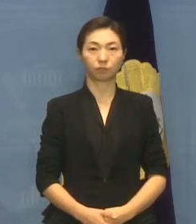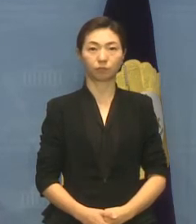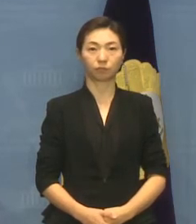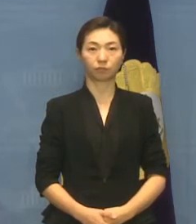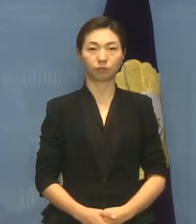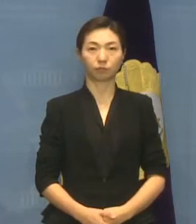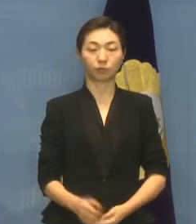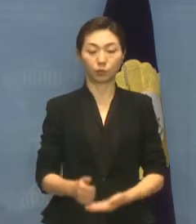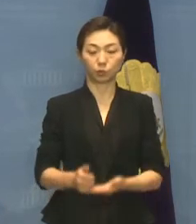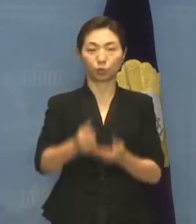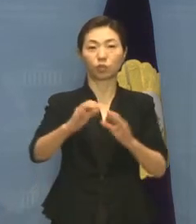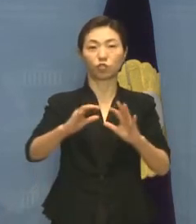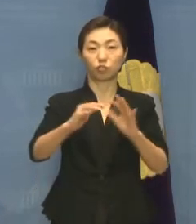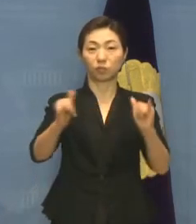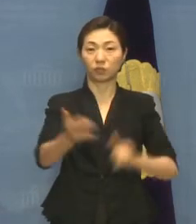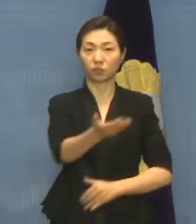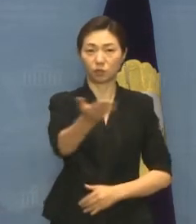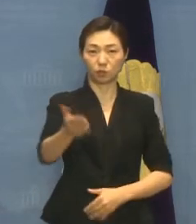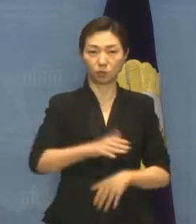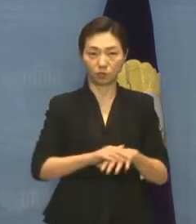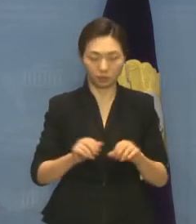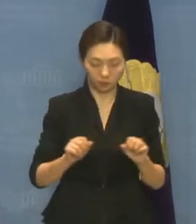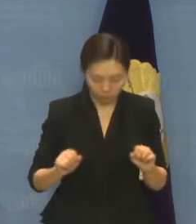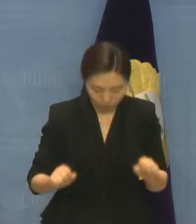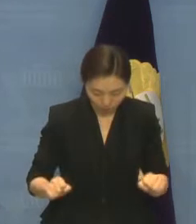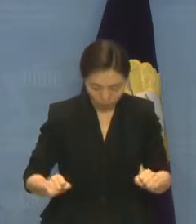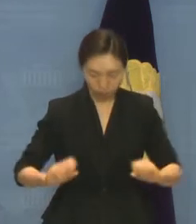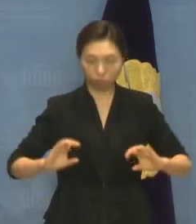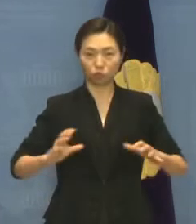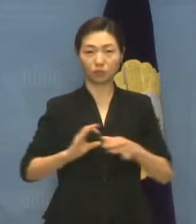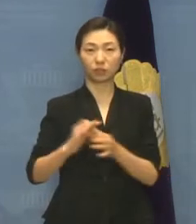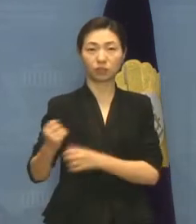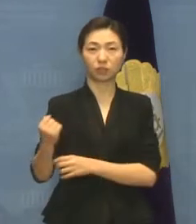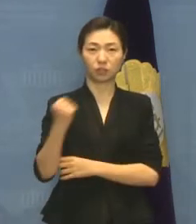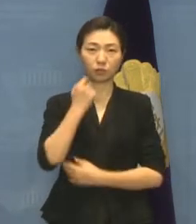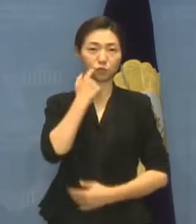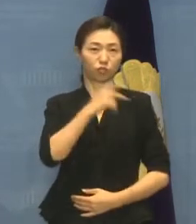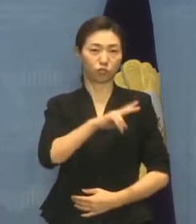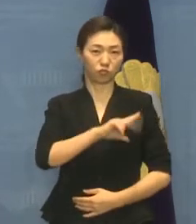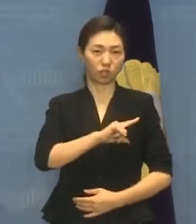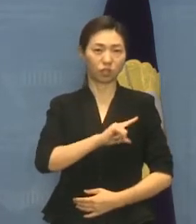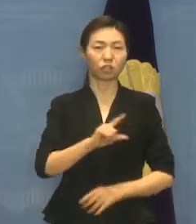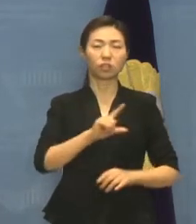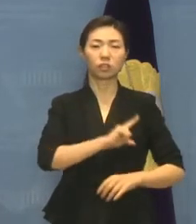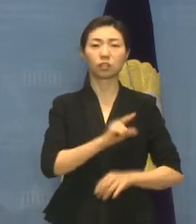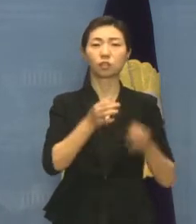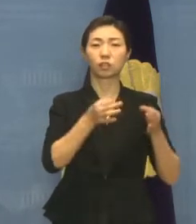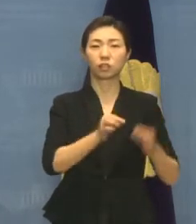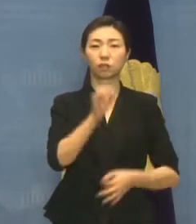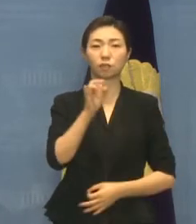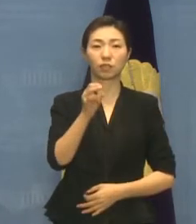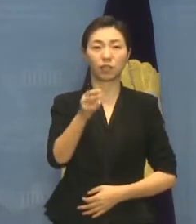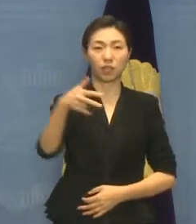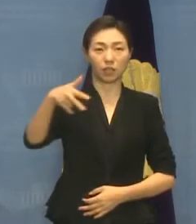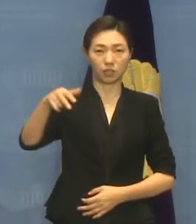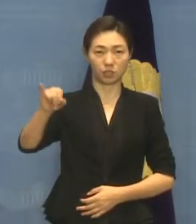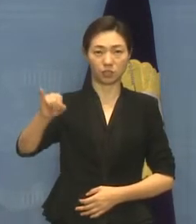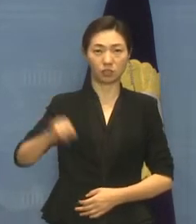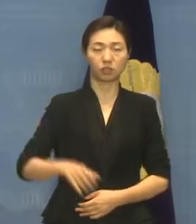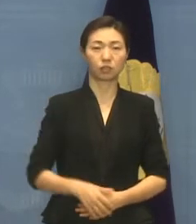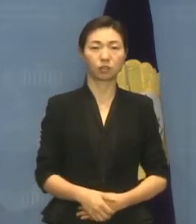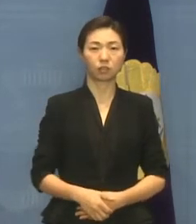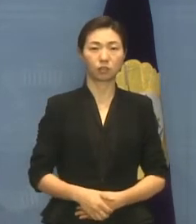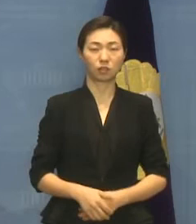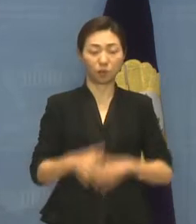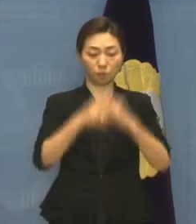존경하는 국민 여러분 안녕하십니까 국민의힘 국김예지입니다. 저는 오늘 모든